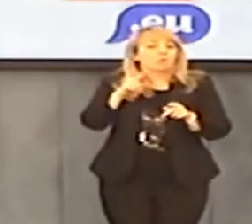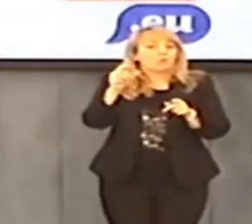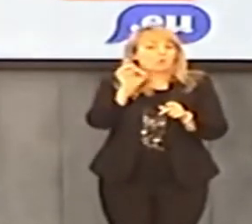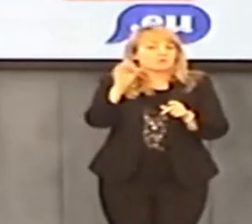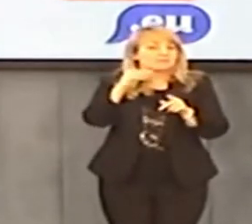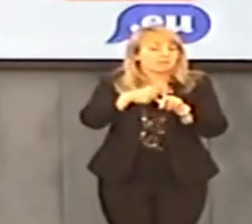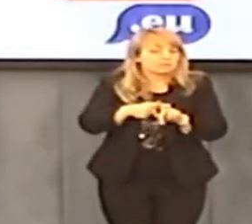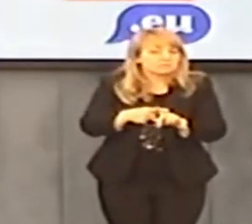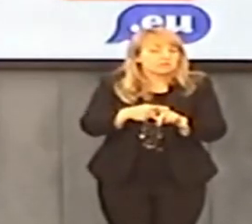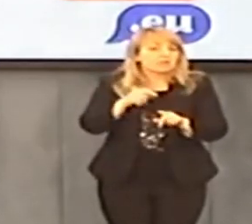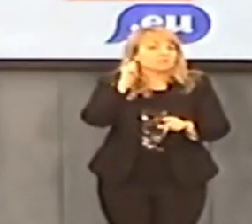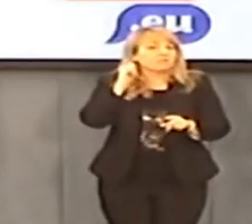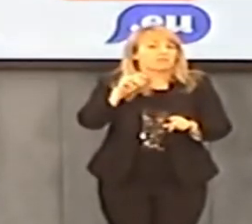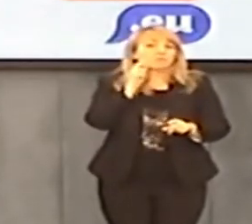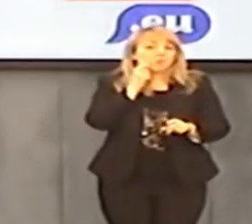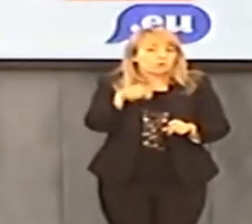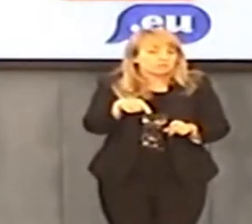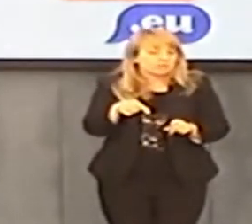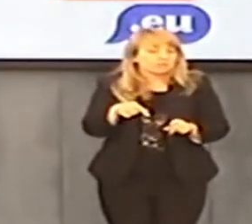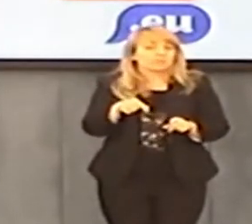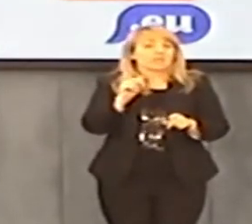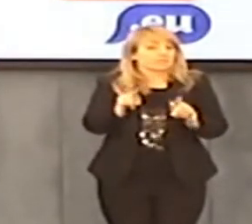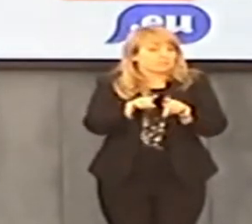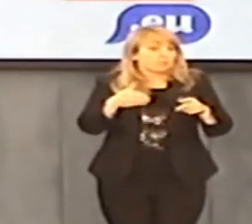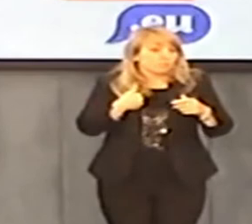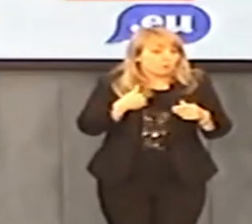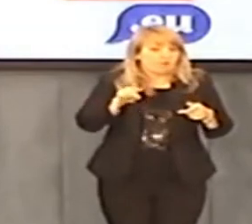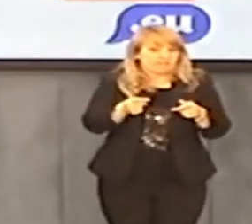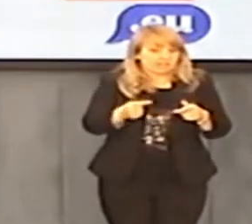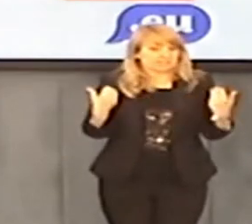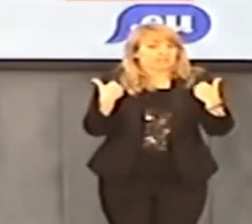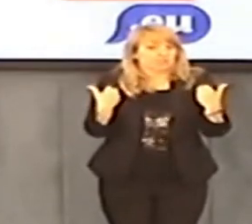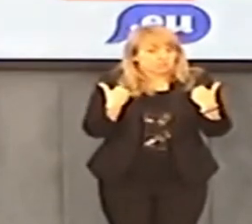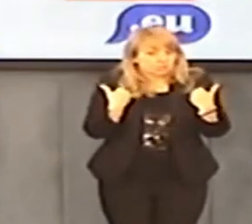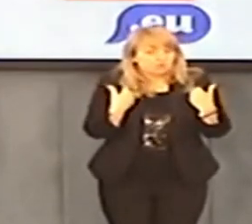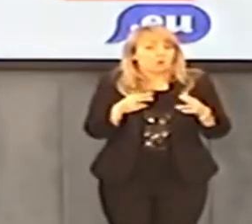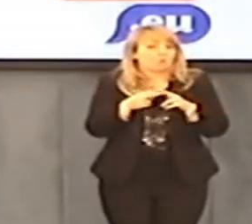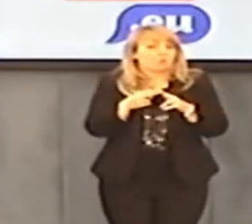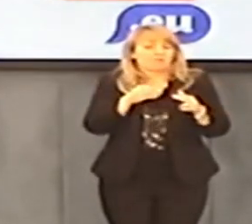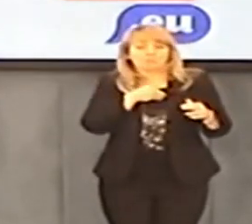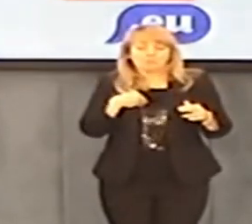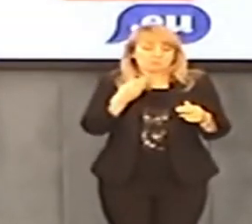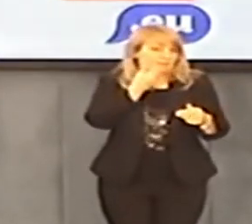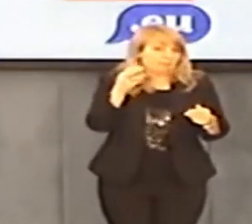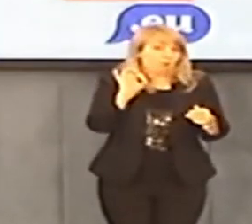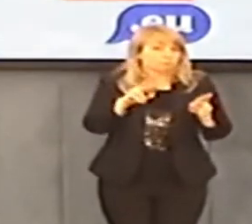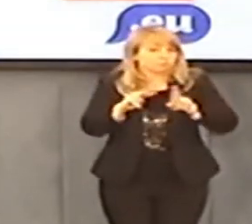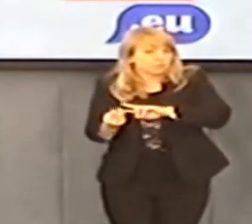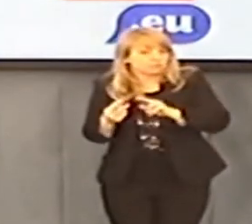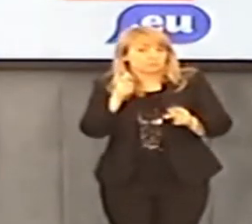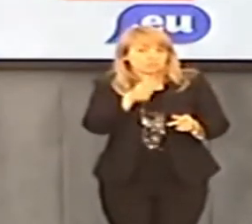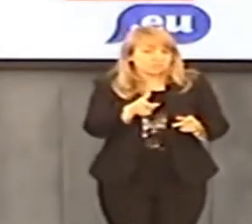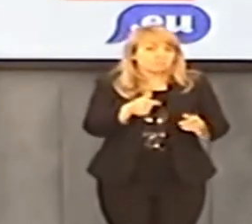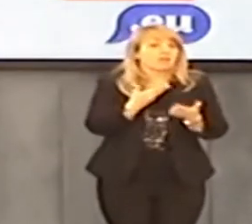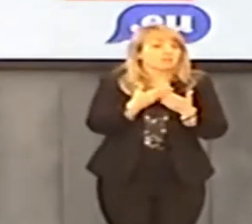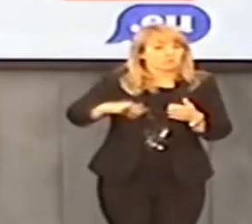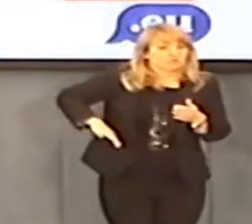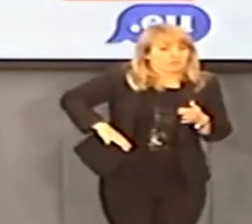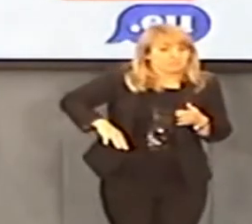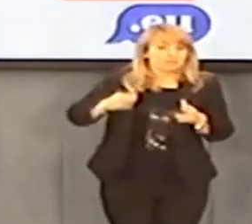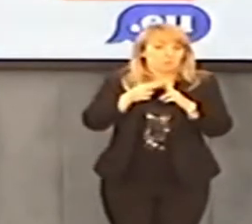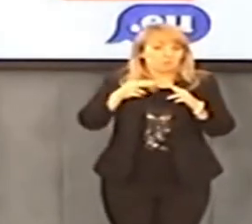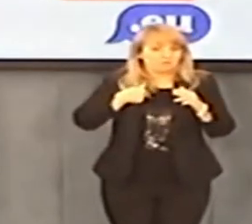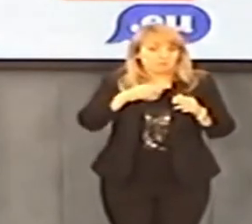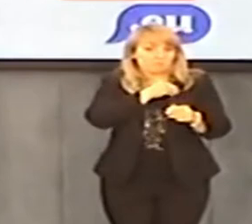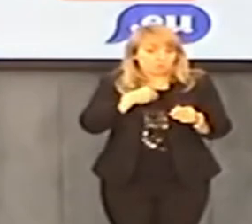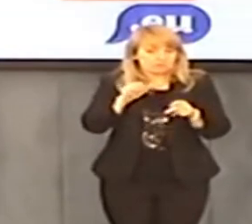Podjeżdżany właśnie w Stanach Zjednoczonych o seks z nieletnią kobietą. Francja nie ma tej umowy o ekstradycji. związku z tym we Francji mógł normalnie